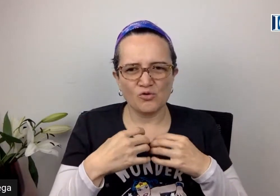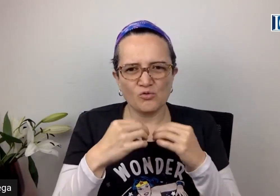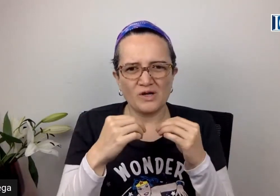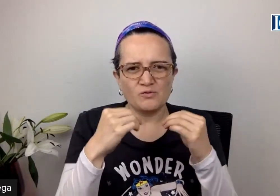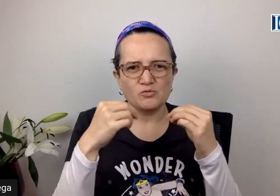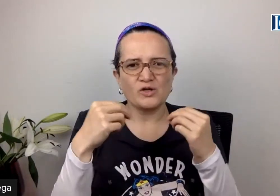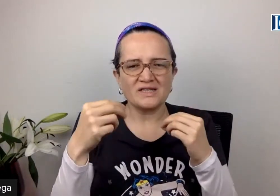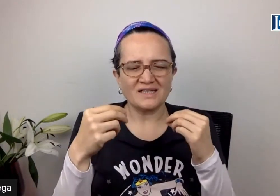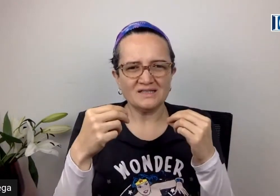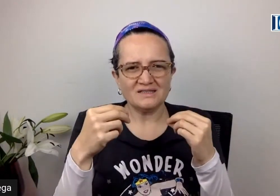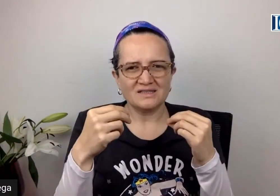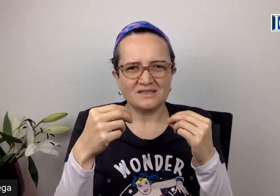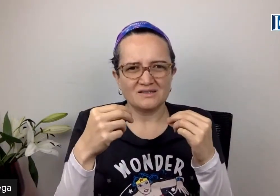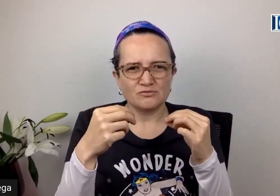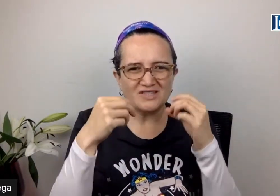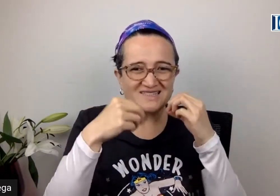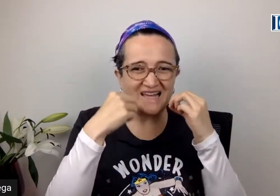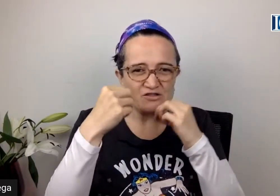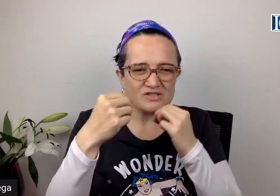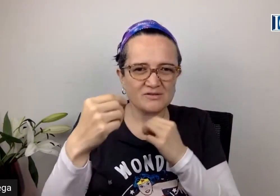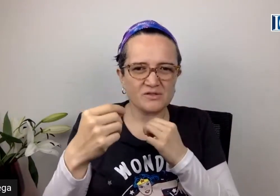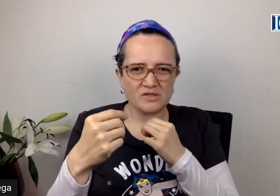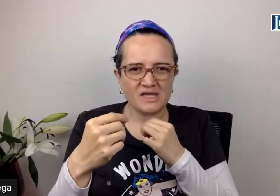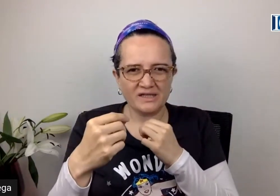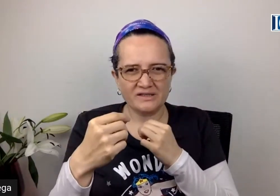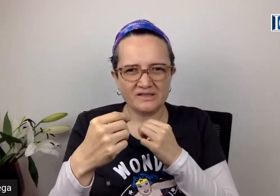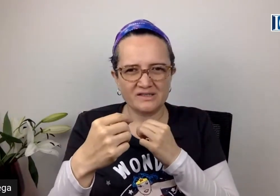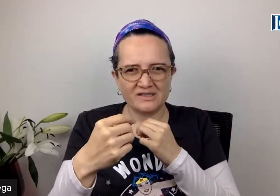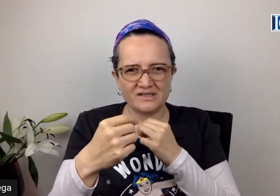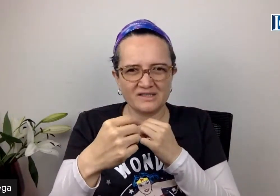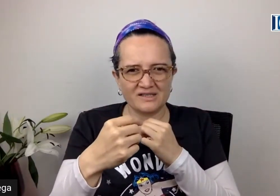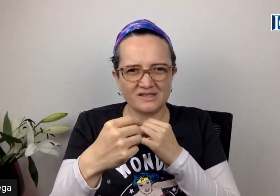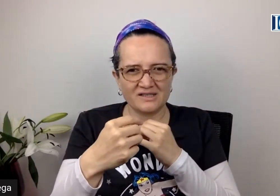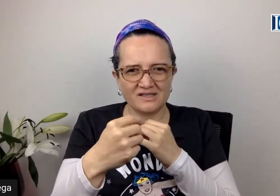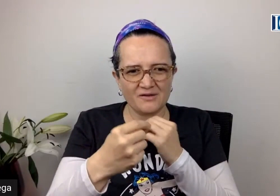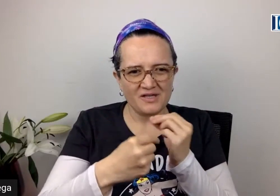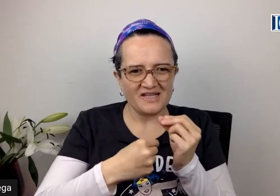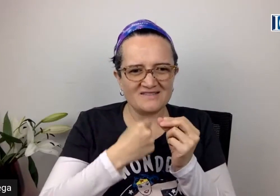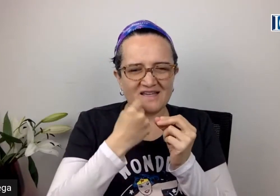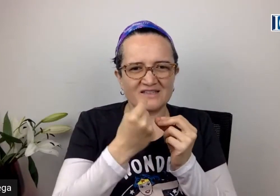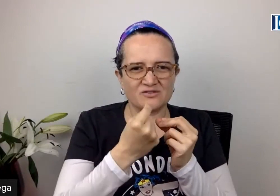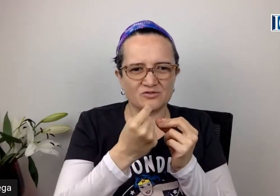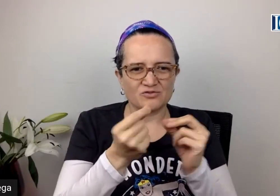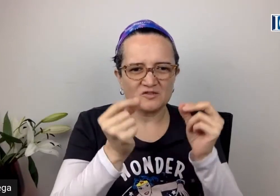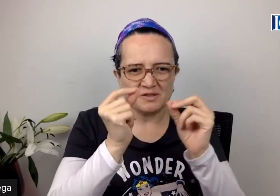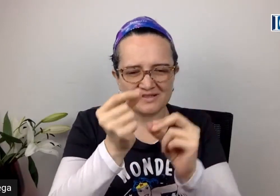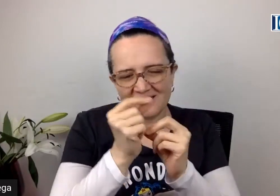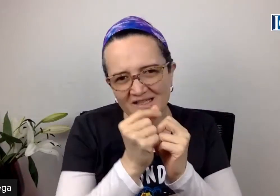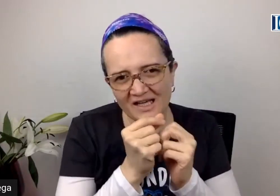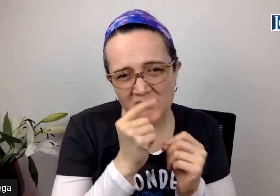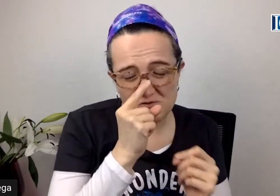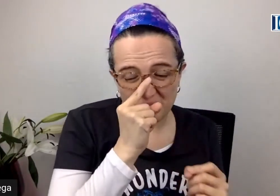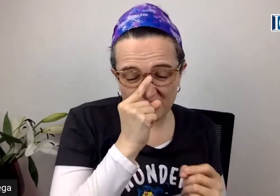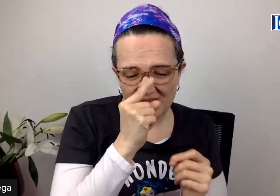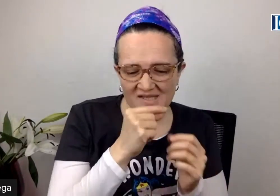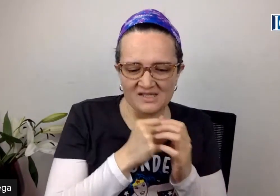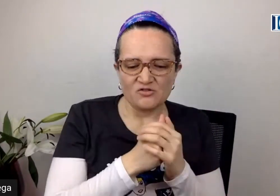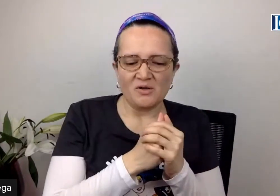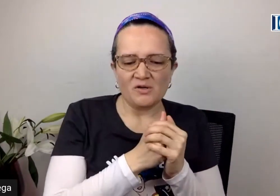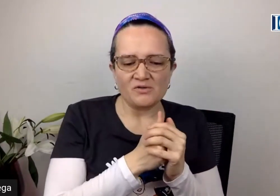una burbujita, un destello de sabiduría que viene desde adentro, es un despertar de cada uno. Yo me acuerdo